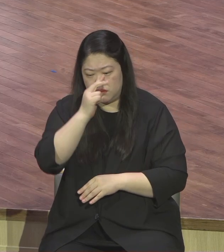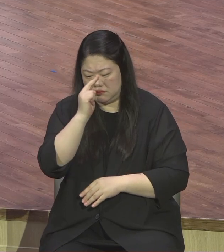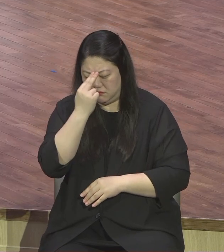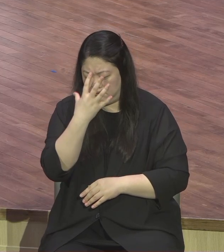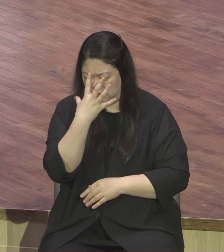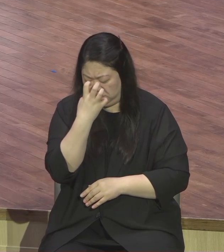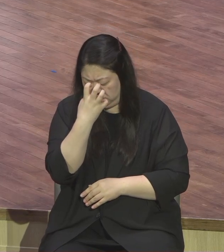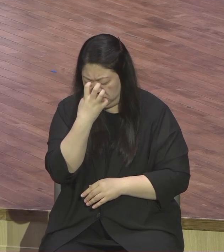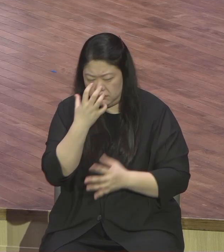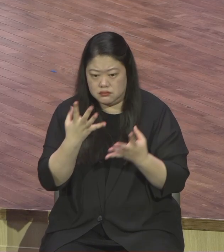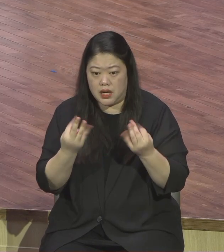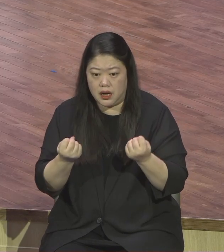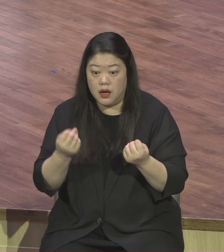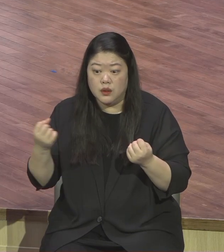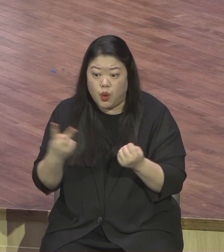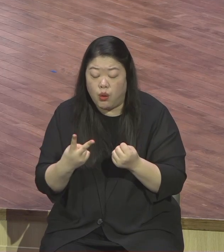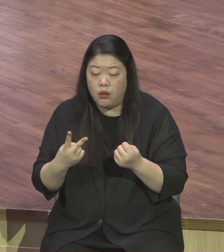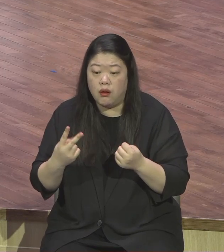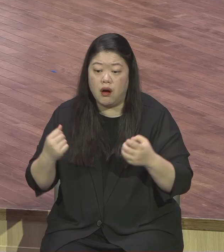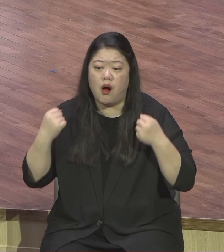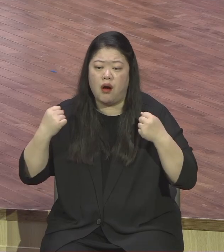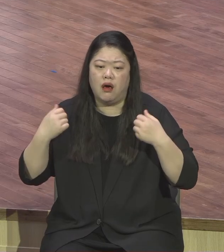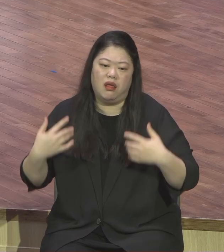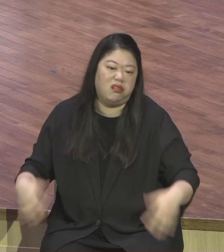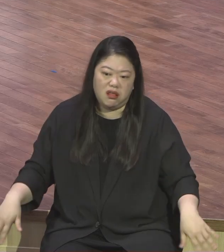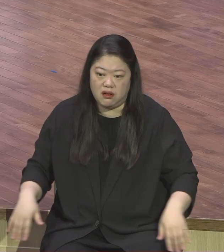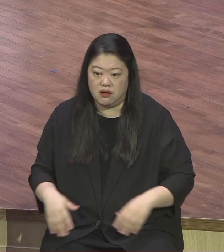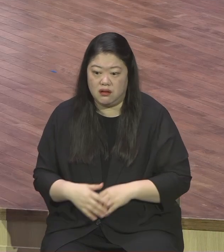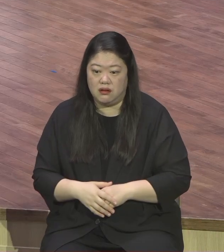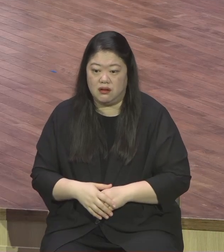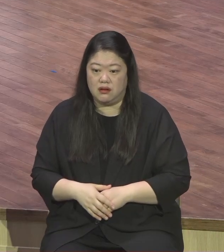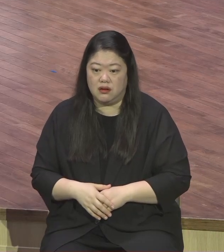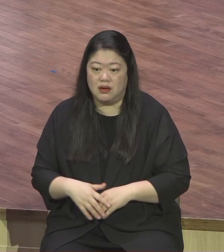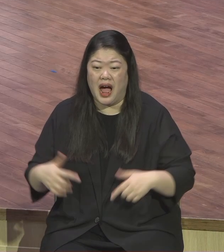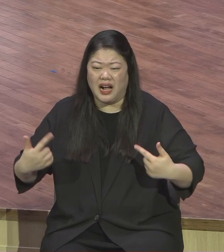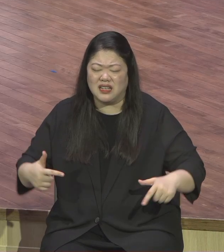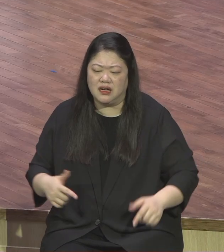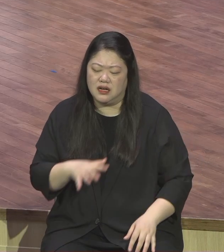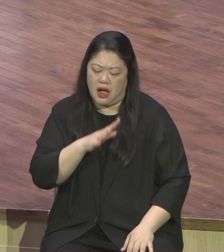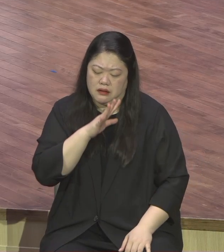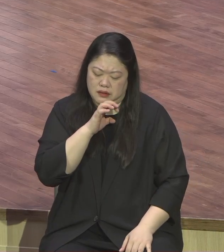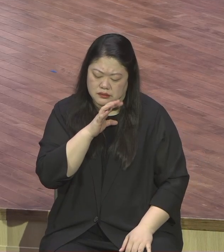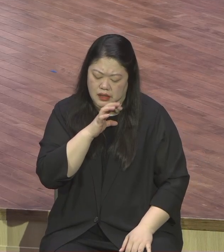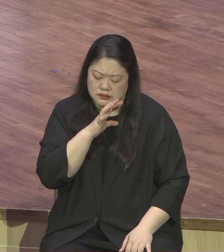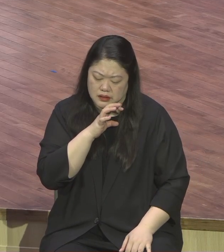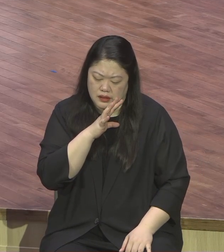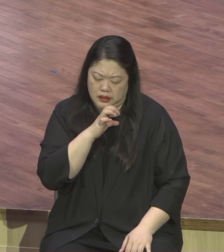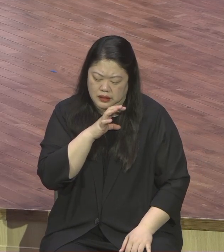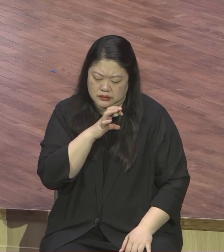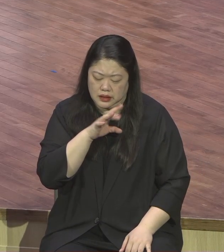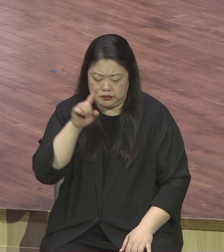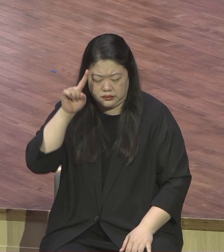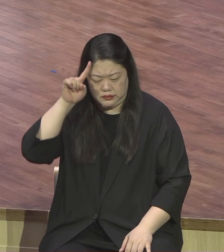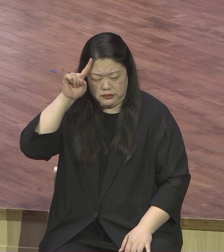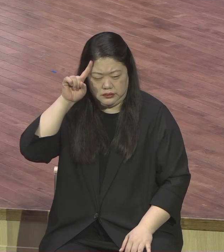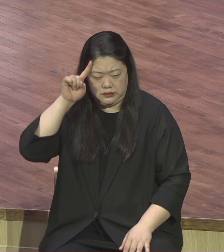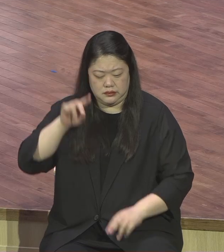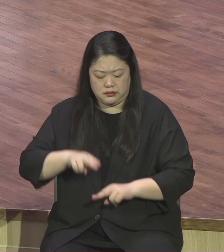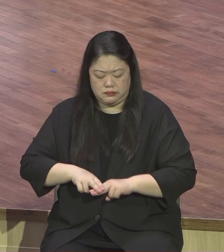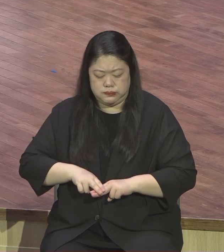건강하지 않아요 왜냐 그것이 전부 속의 산성으로 체질이 그렇게 안 좋아지니까